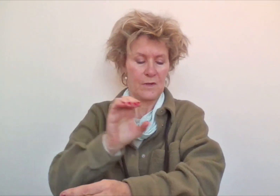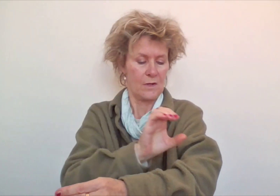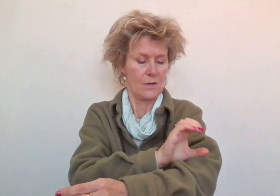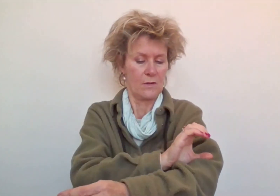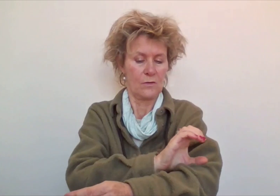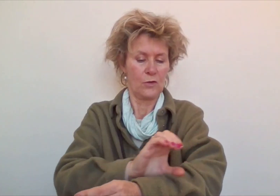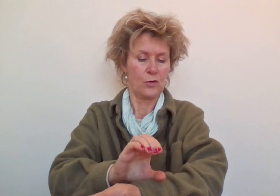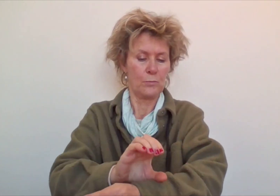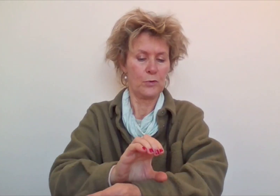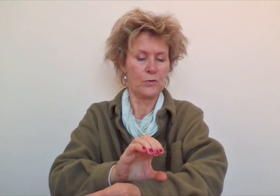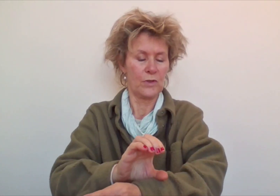De computer.